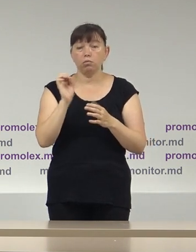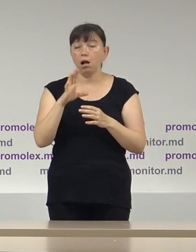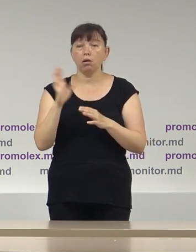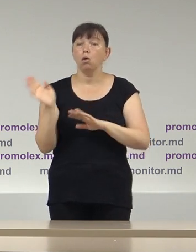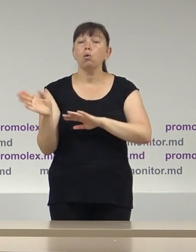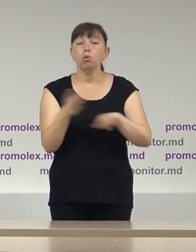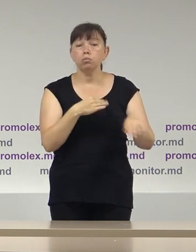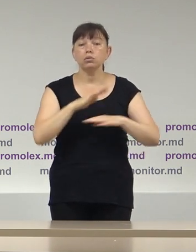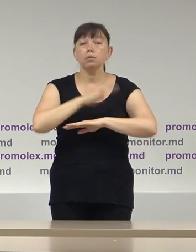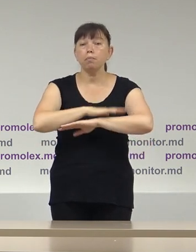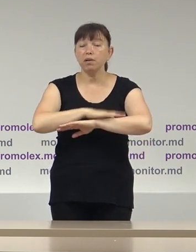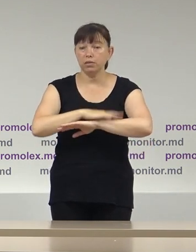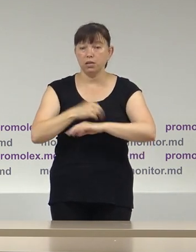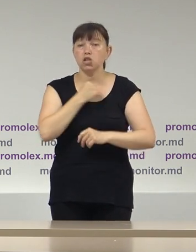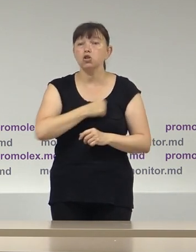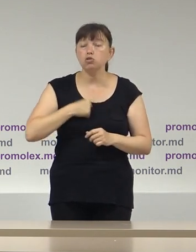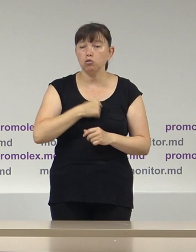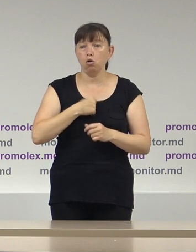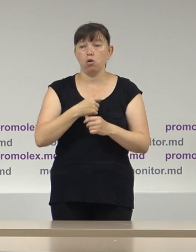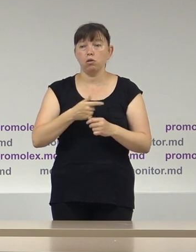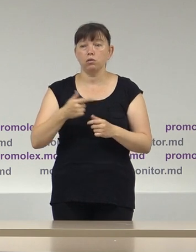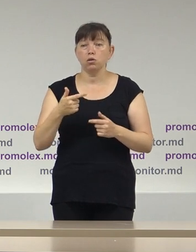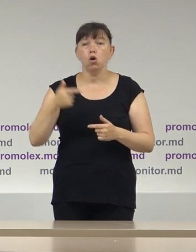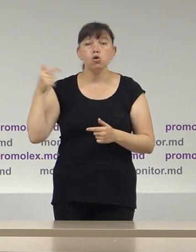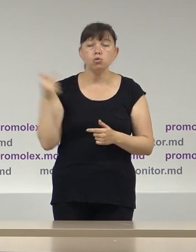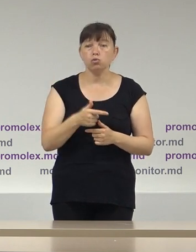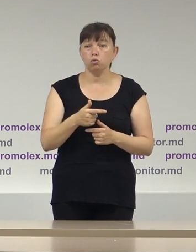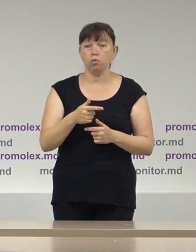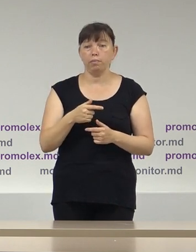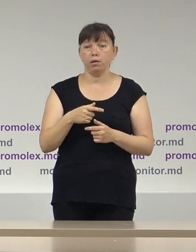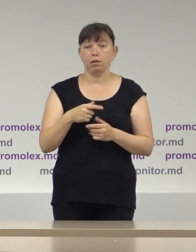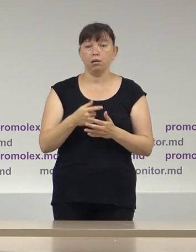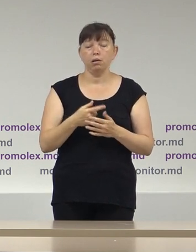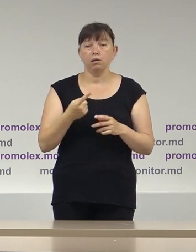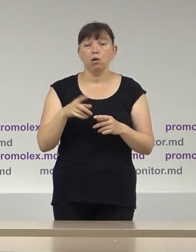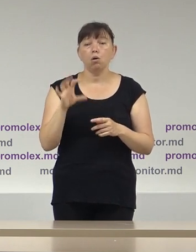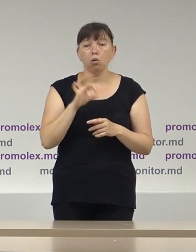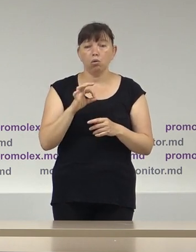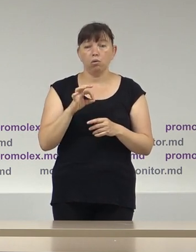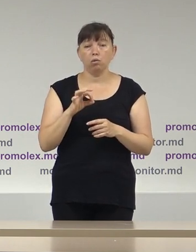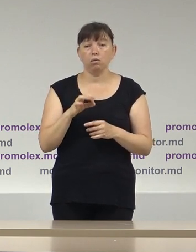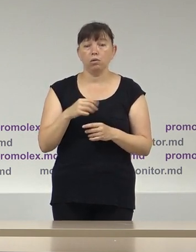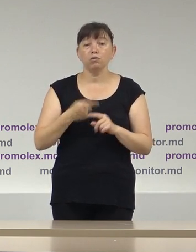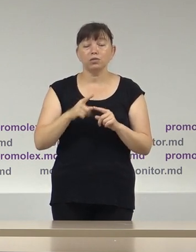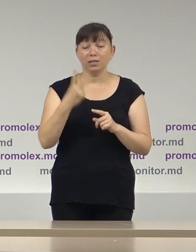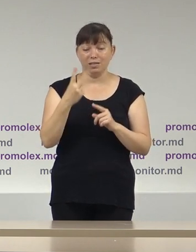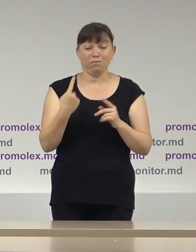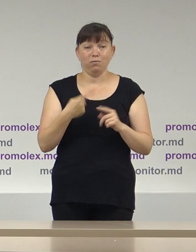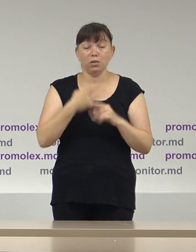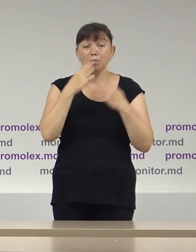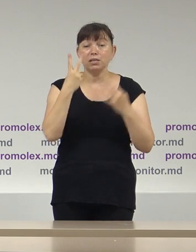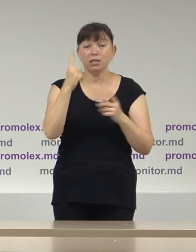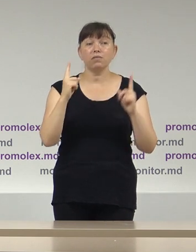comportamentul agresiv, violent din campanie electorală, în special din ultimele două săptămâni s-a